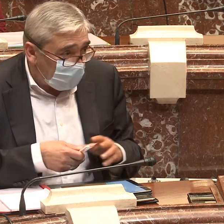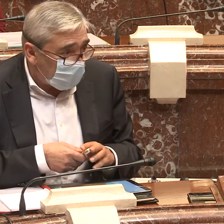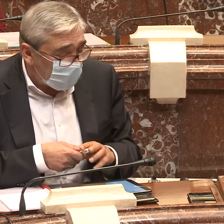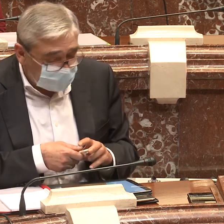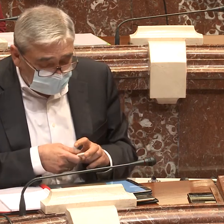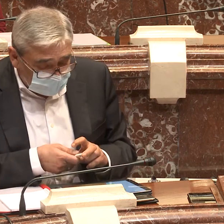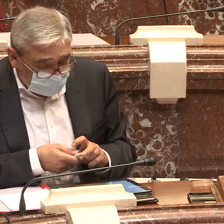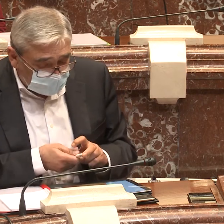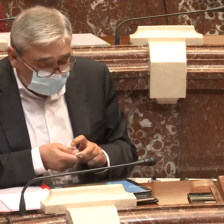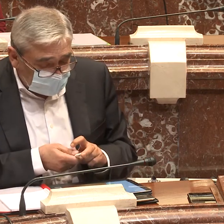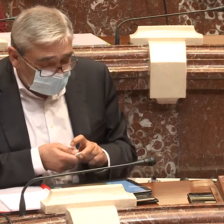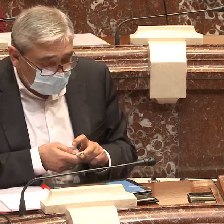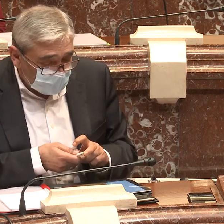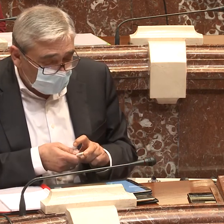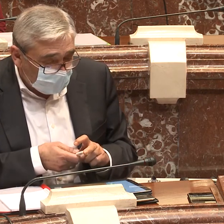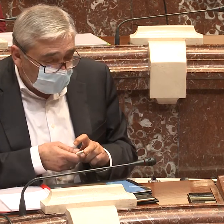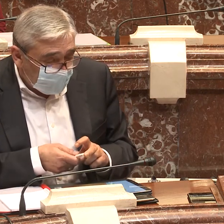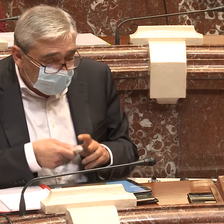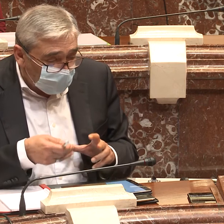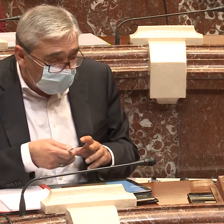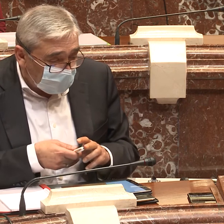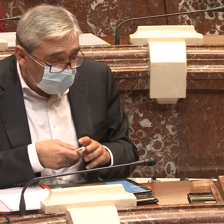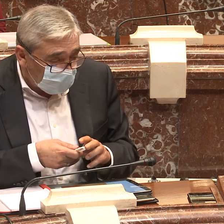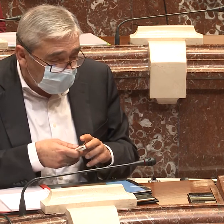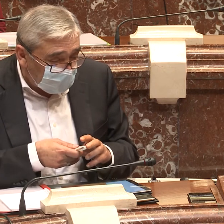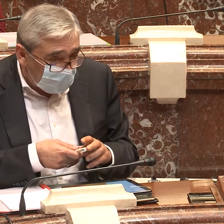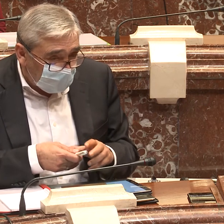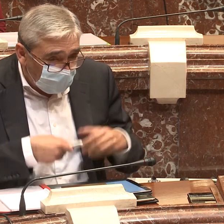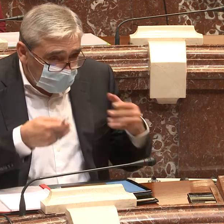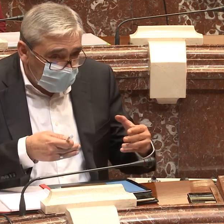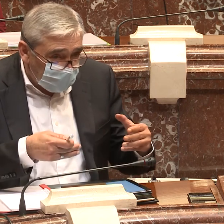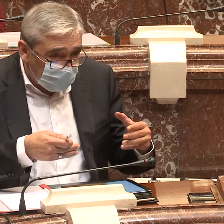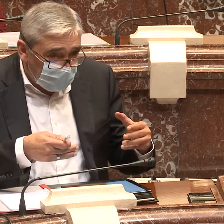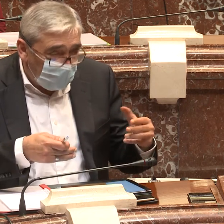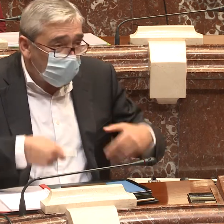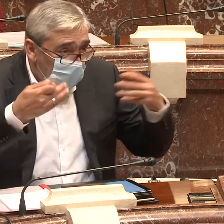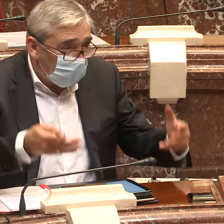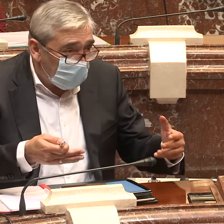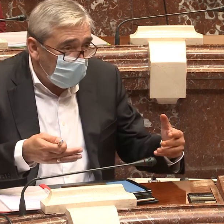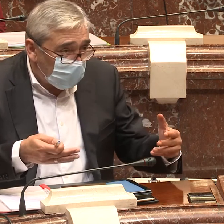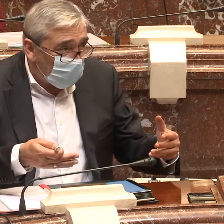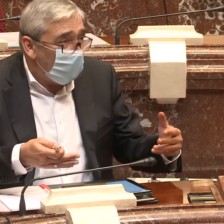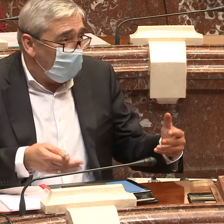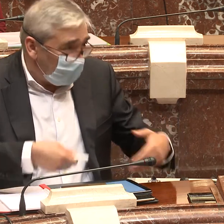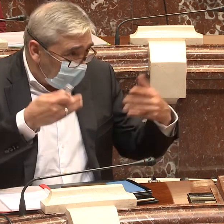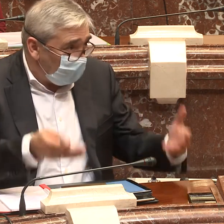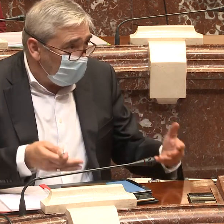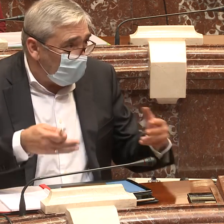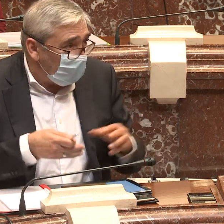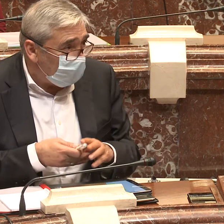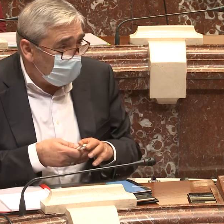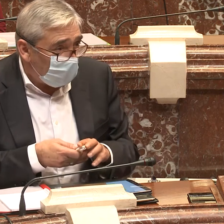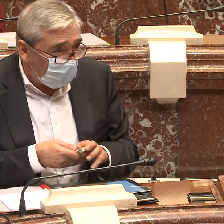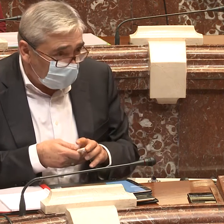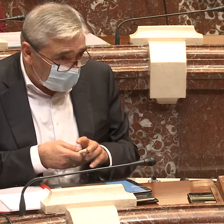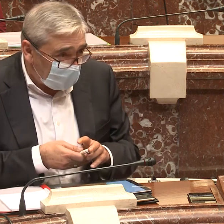por el gran interés que se está demostrando por parte de todos los grupos, y estoy convencido de que aún así, en la undécima legislatura, habrá que volver